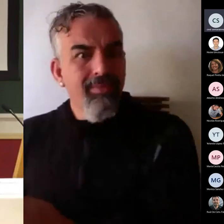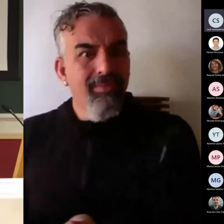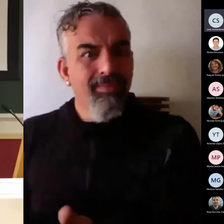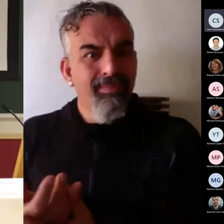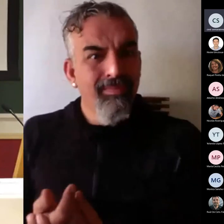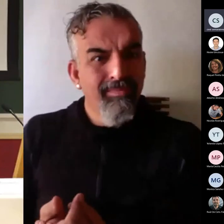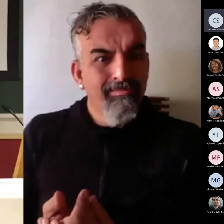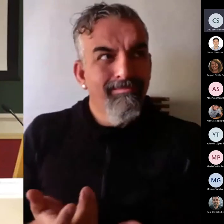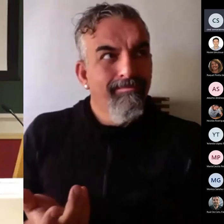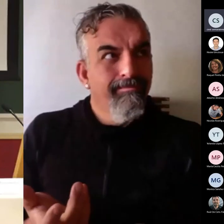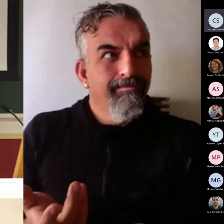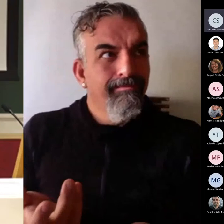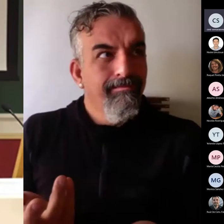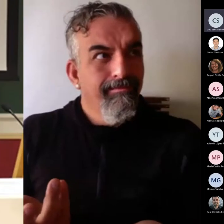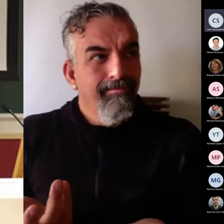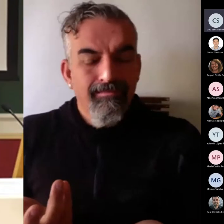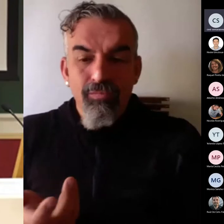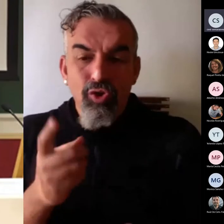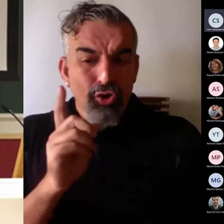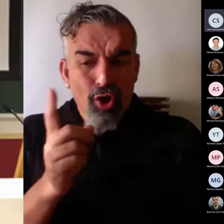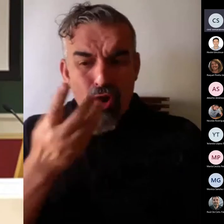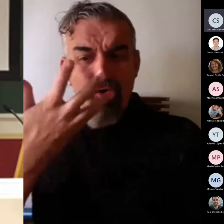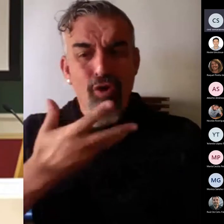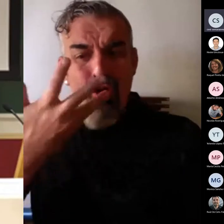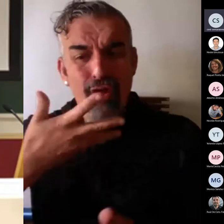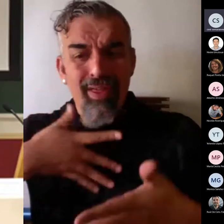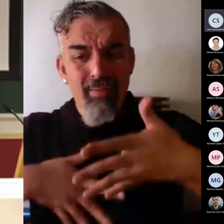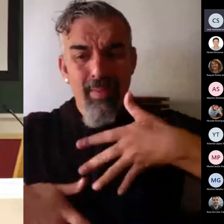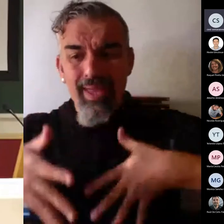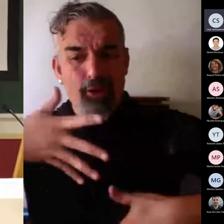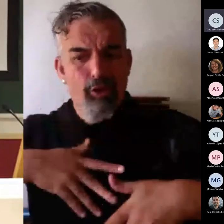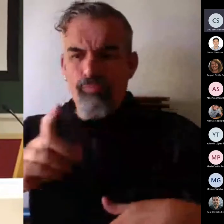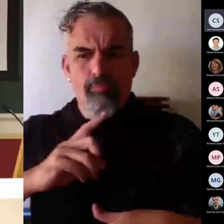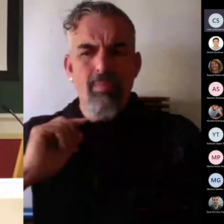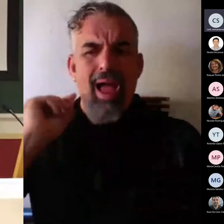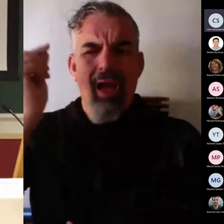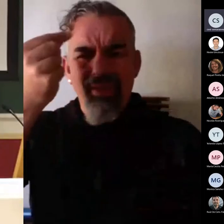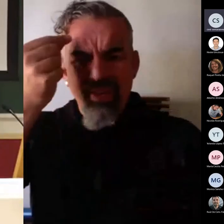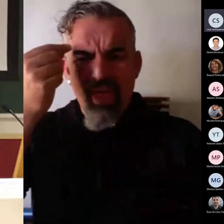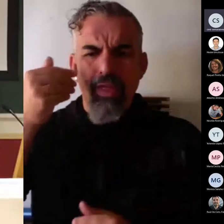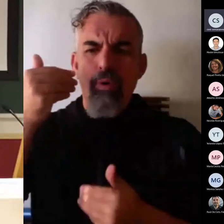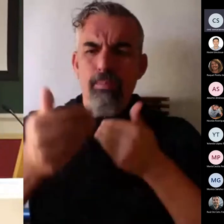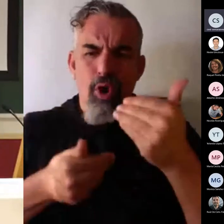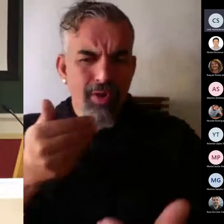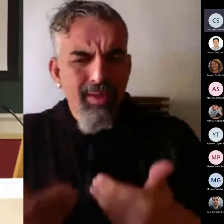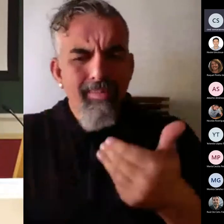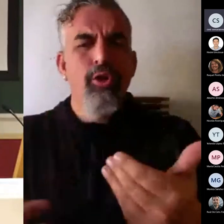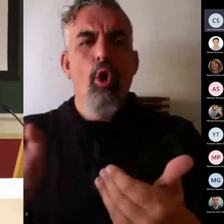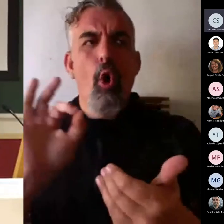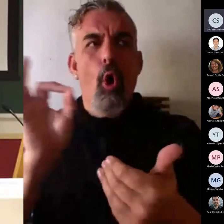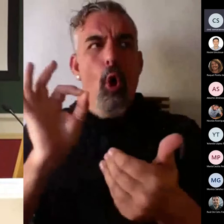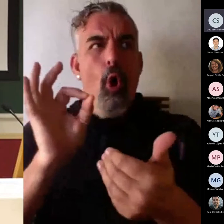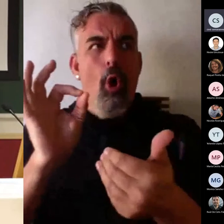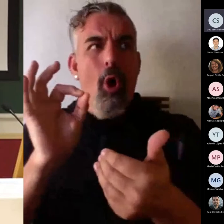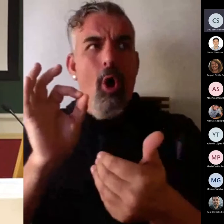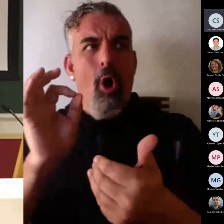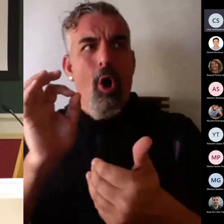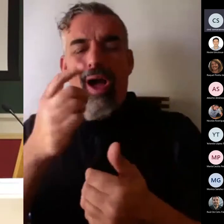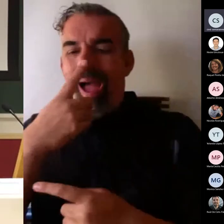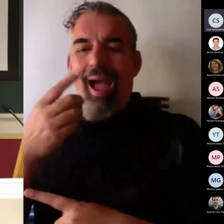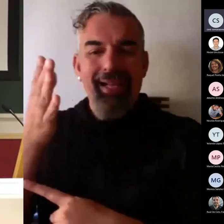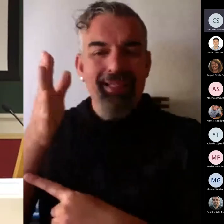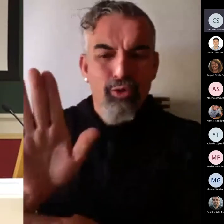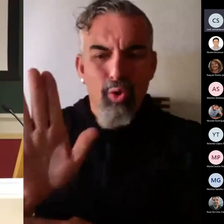no solo de conocimiento, sino también de habilidades, de procedimientos, de actitudes, de personalidad, de